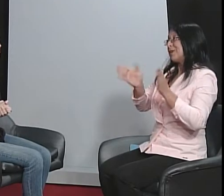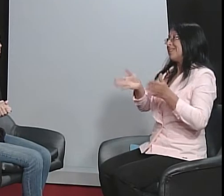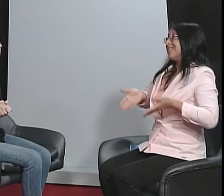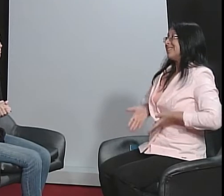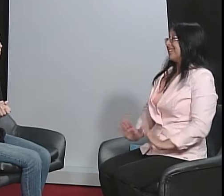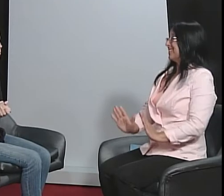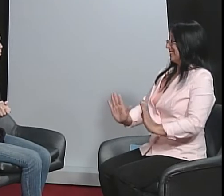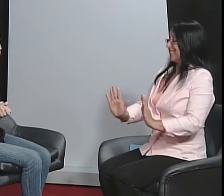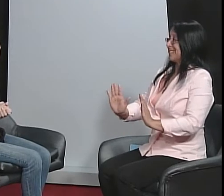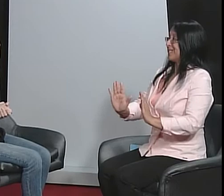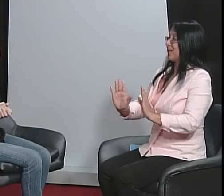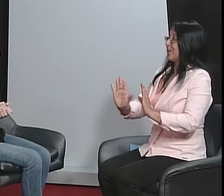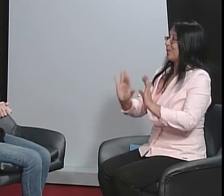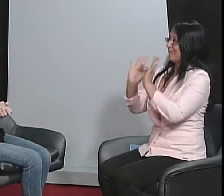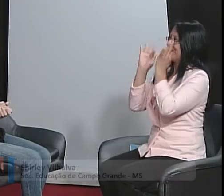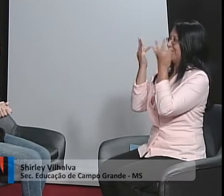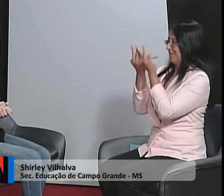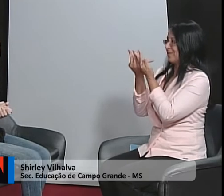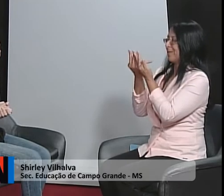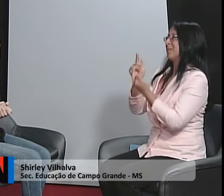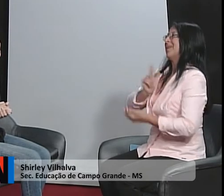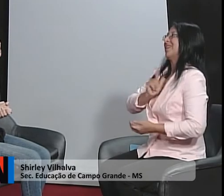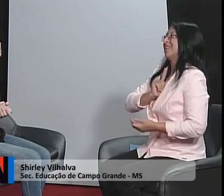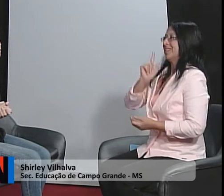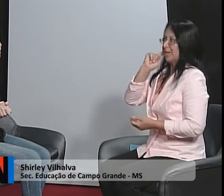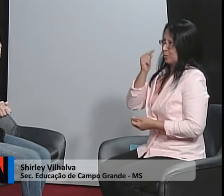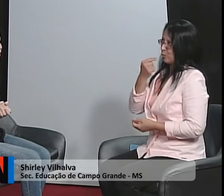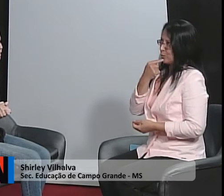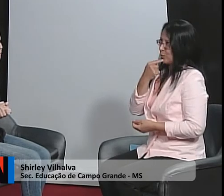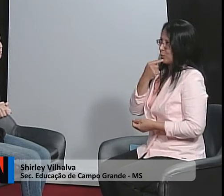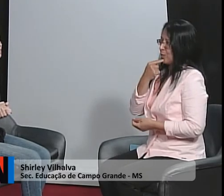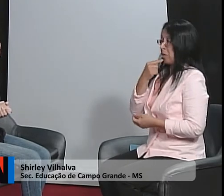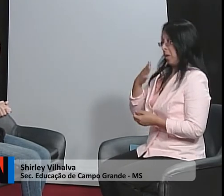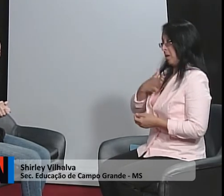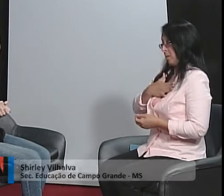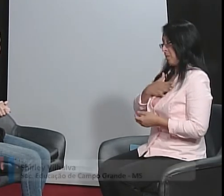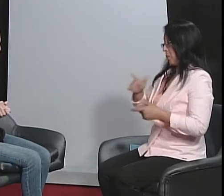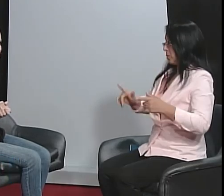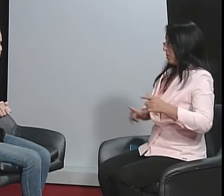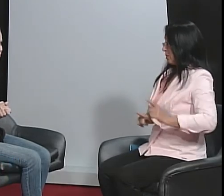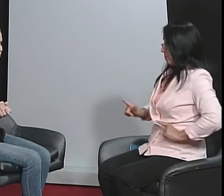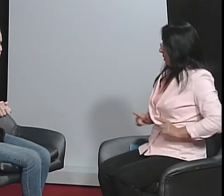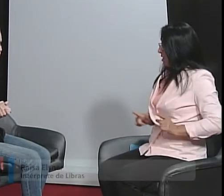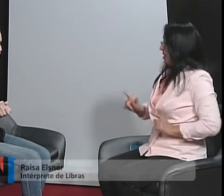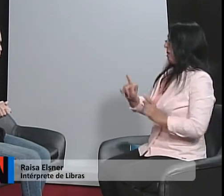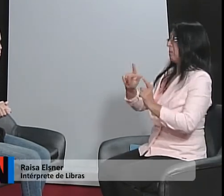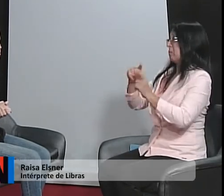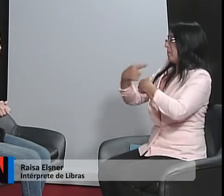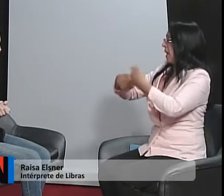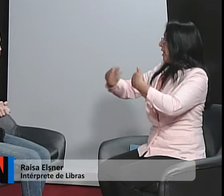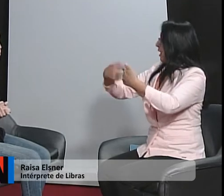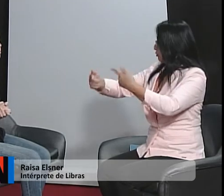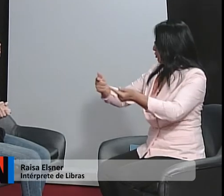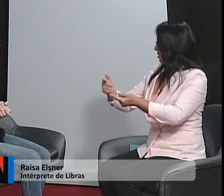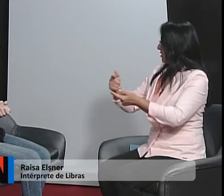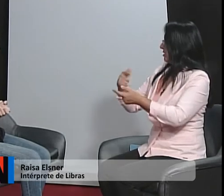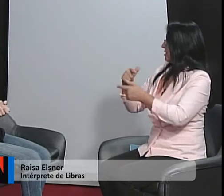Bom, eu já nasci numa família que tem surdos. Meus primos, né,